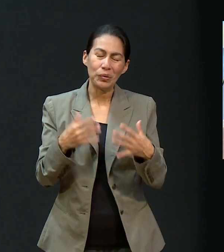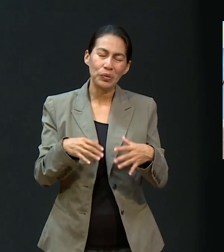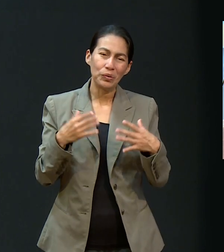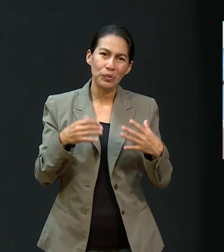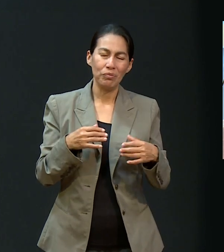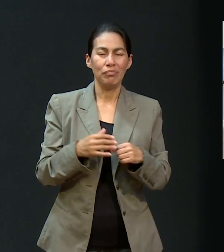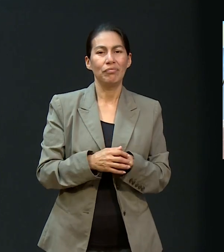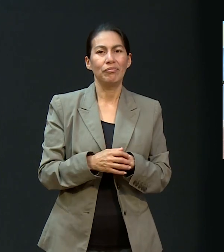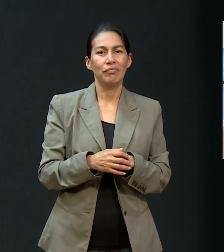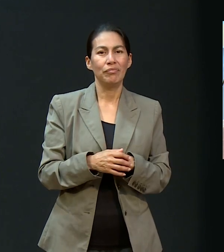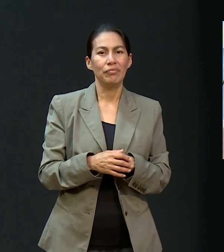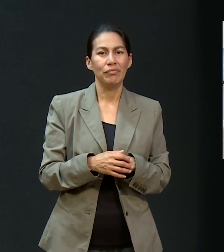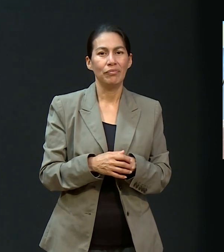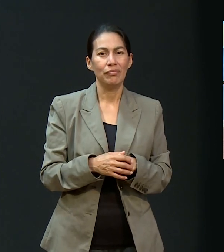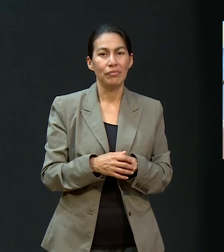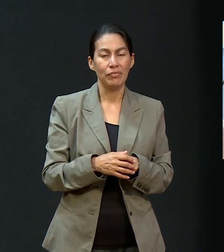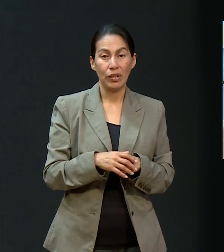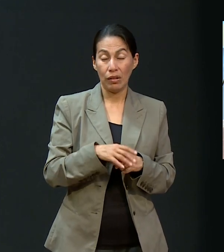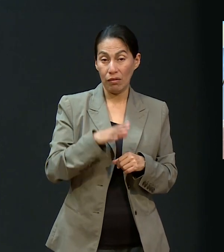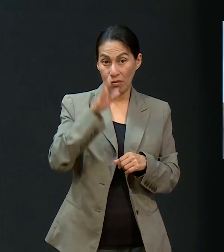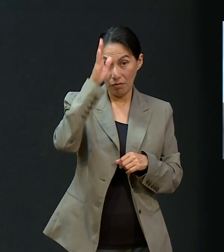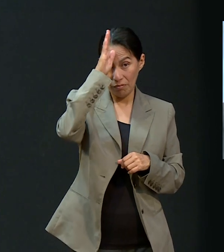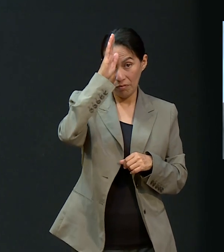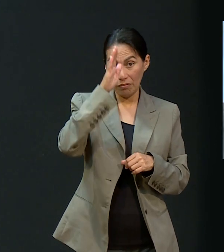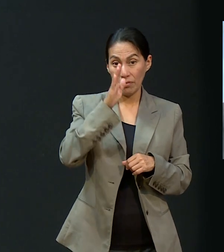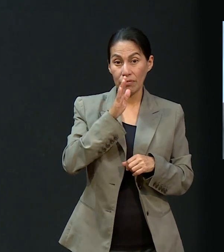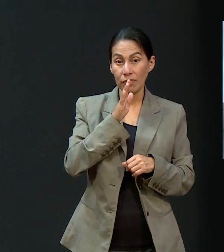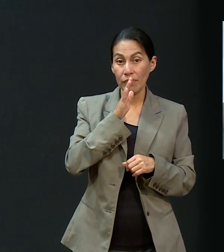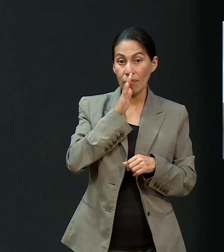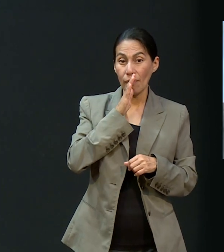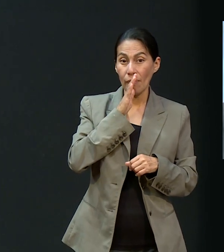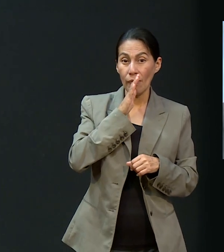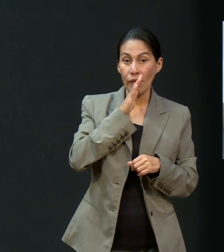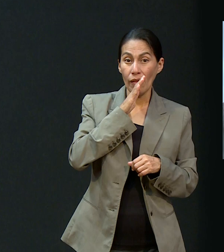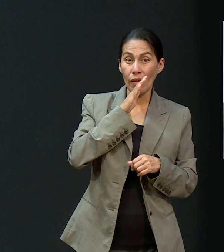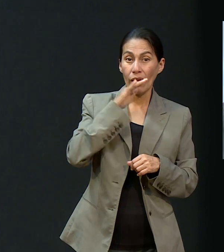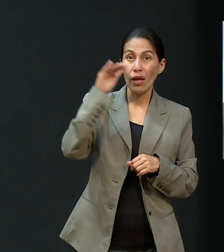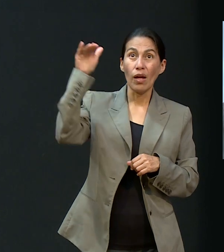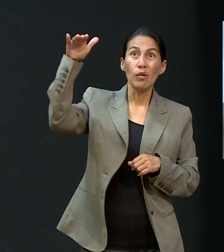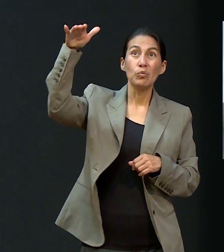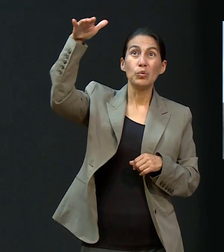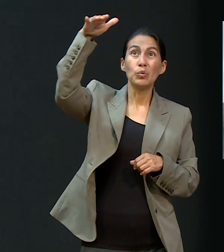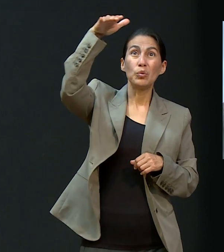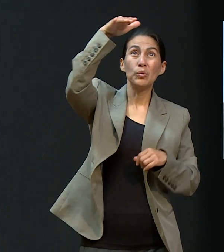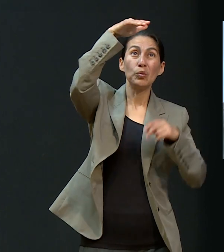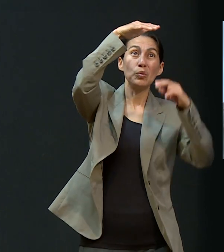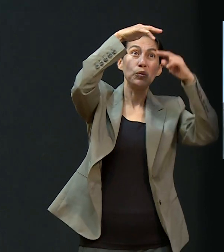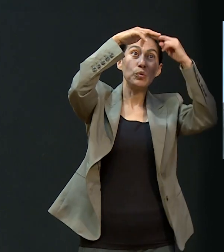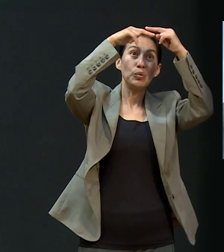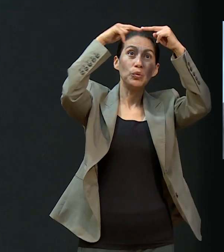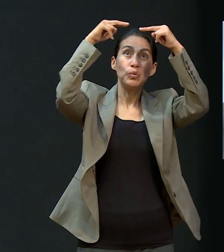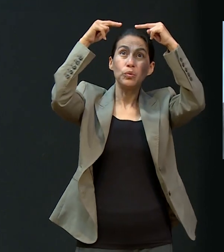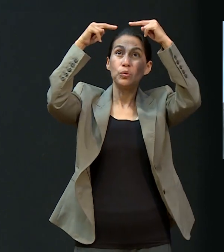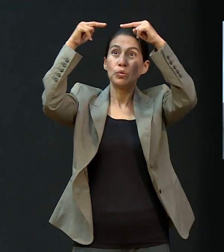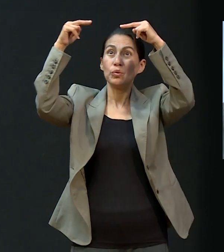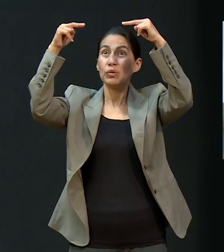Y de pasada, a mediodía, la columna que los protegía del calor intenso del